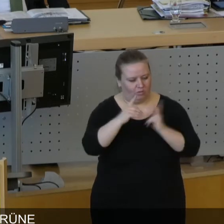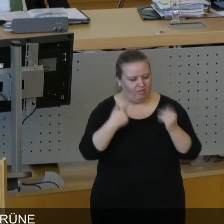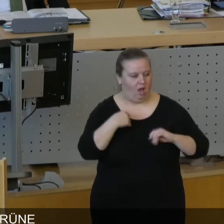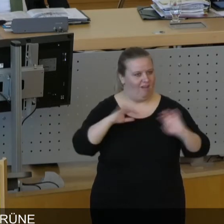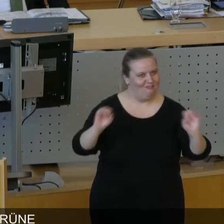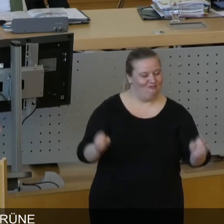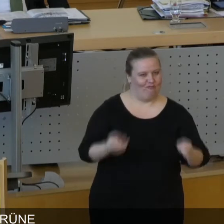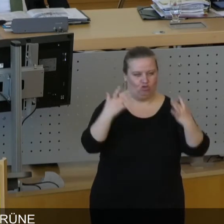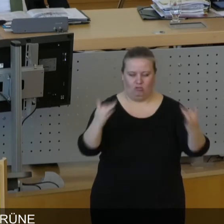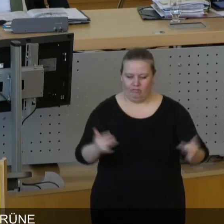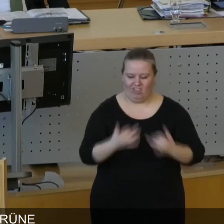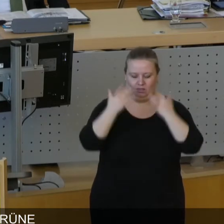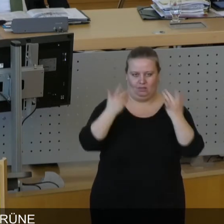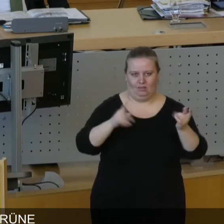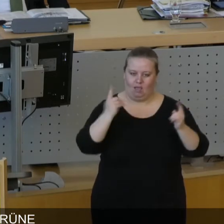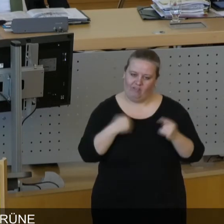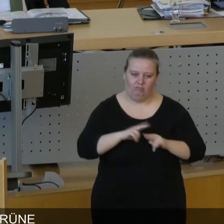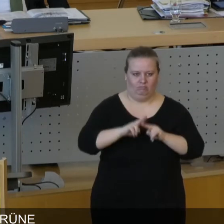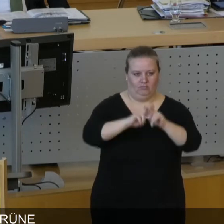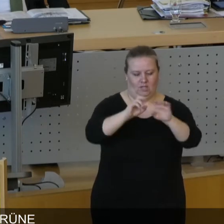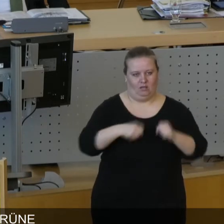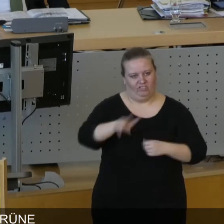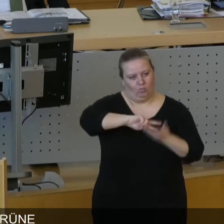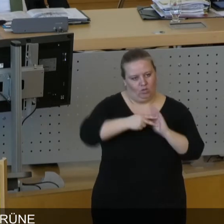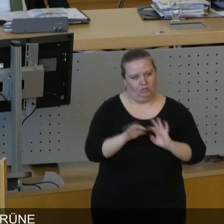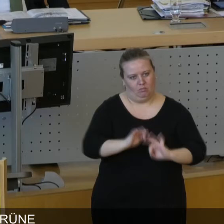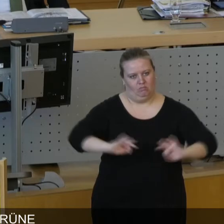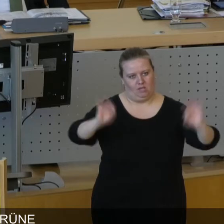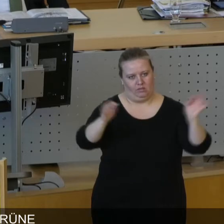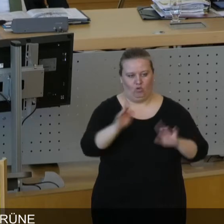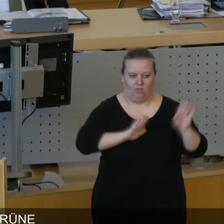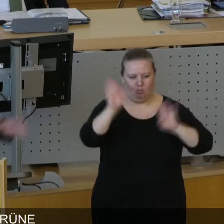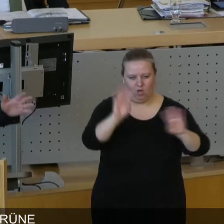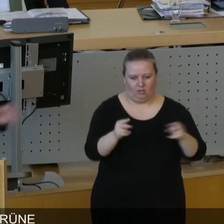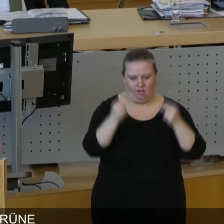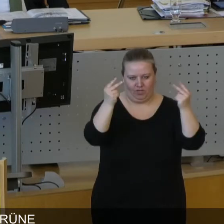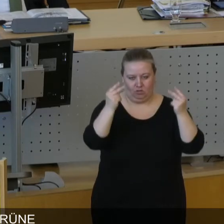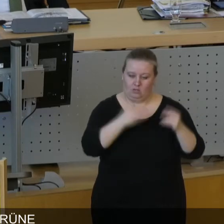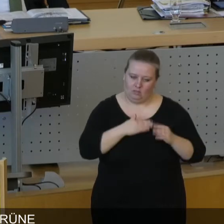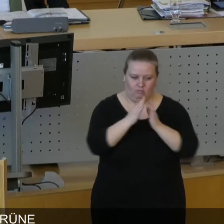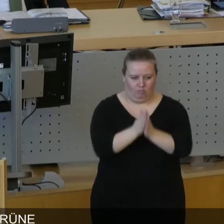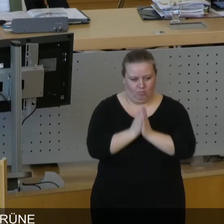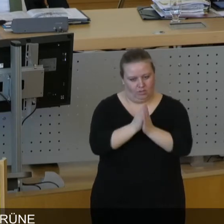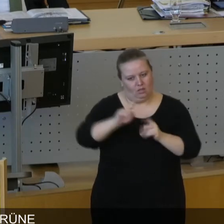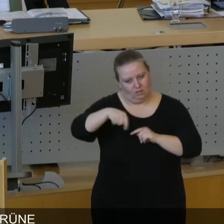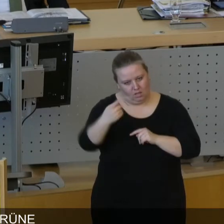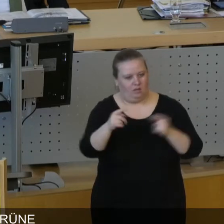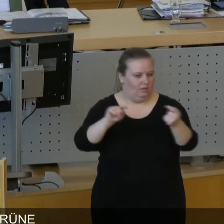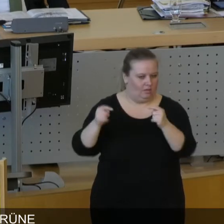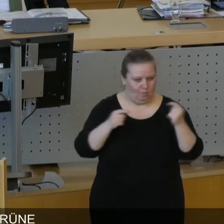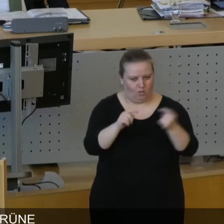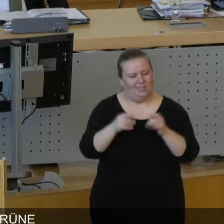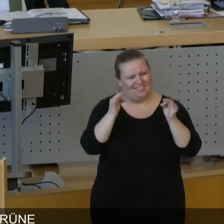eine Frischzellenkur für unsere Dresdner Demokratie sein können. Deswegen bitte ich Sie, nachher auch in der Debatte